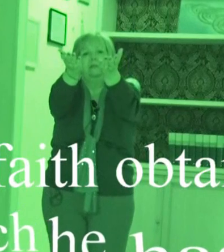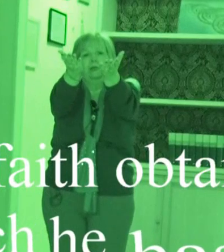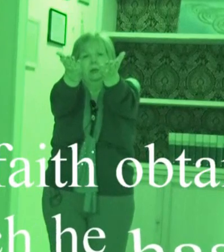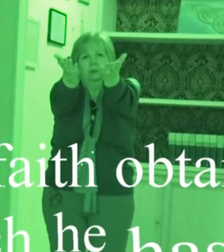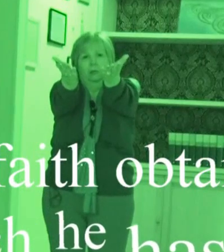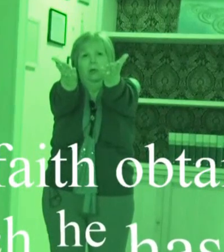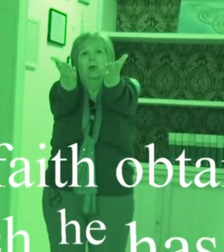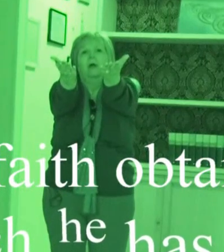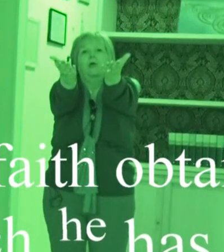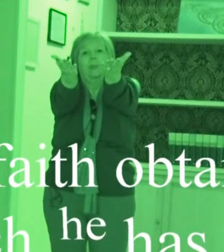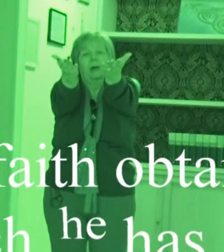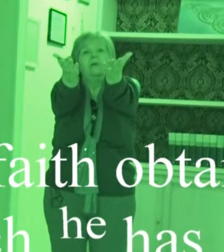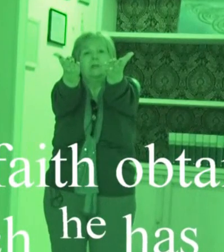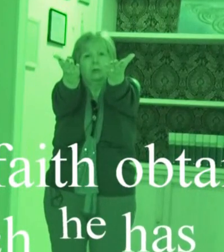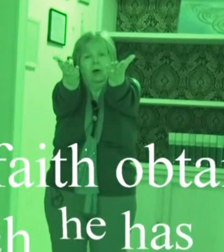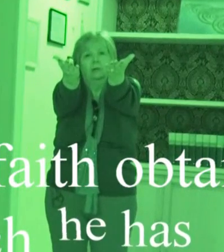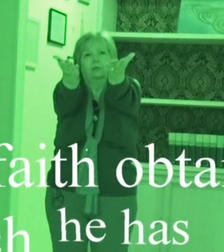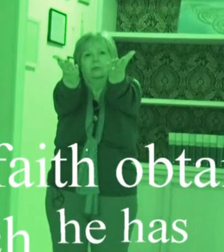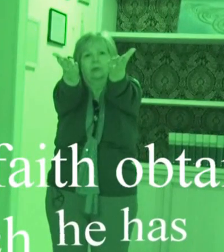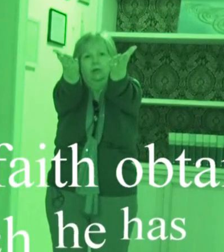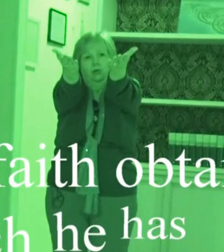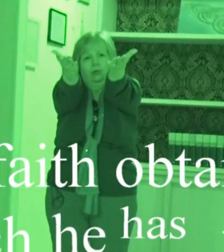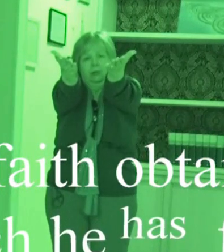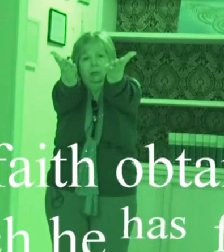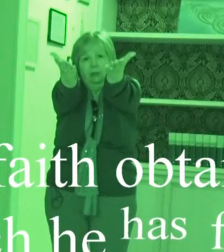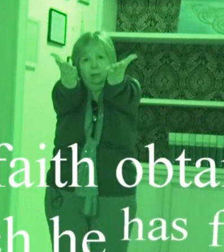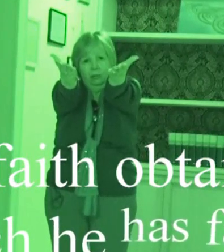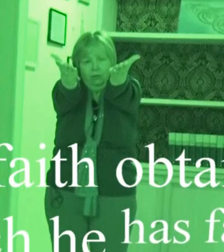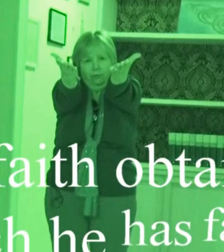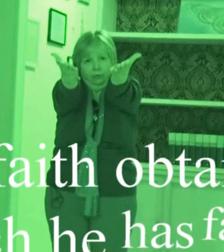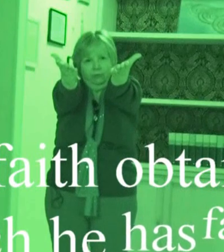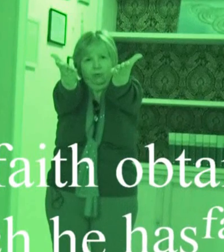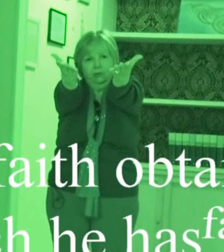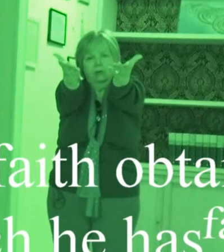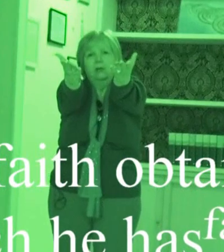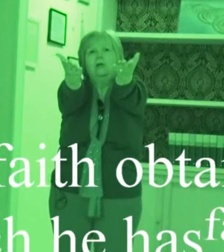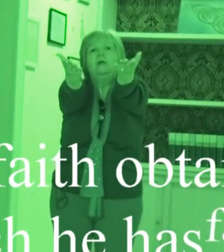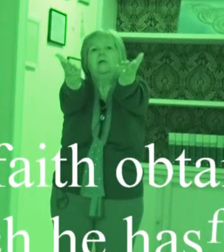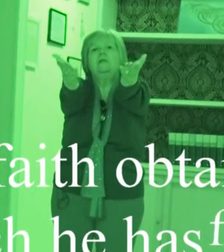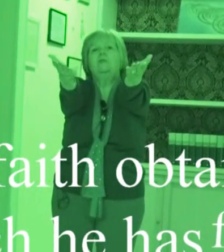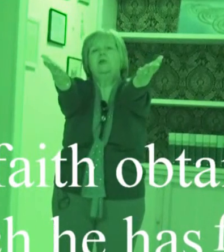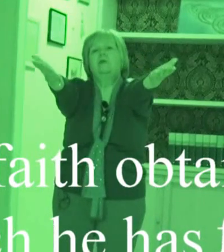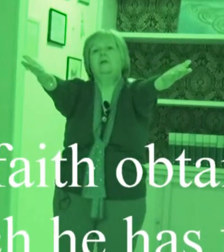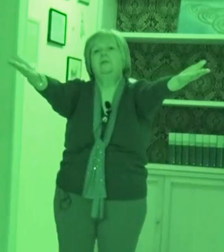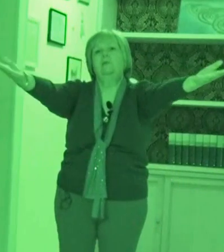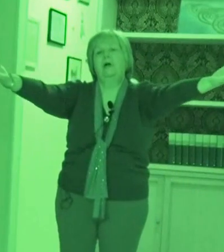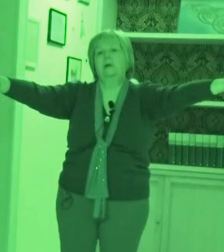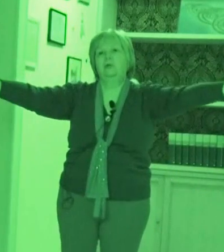espirando, con le palme verso l'alto, streccio e stiro, forte, forte, inspiro, aprendo le braccia.